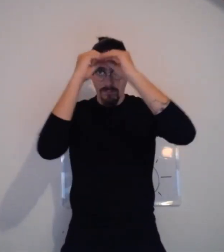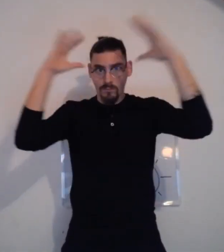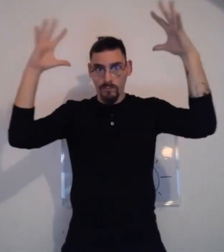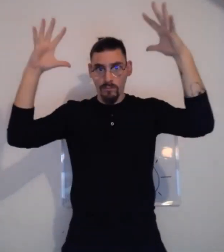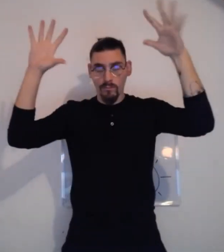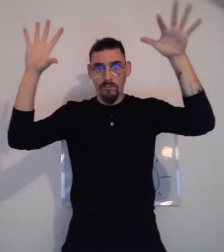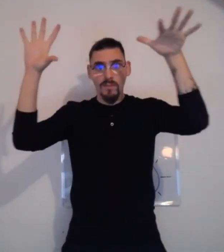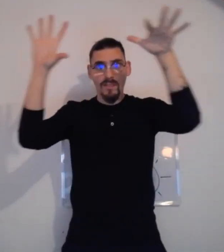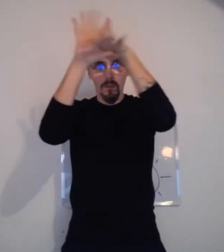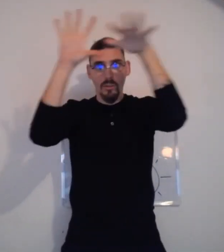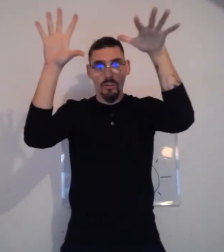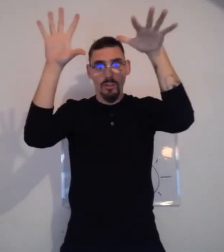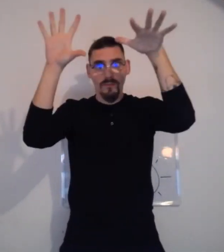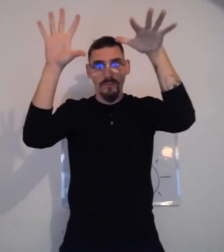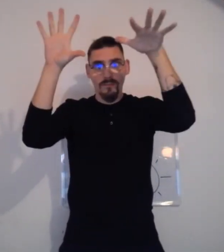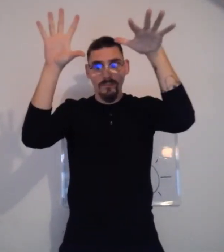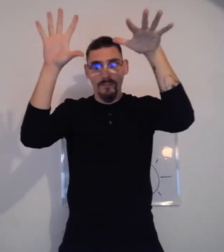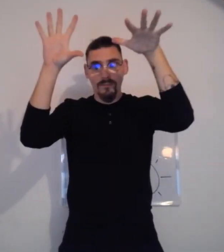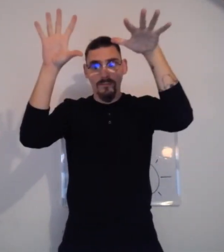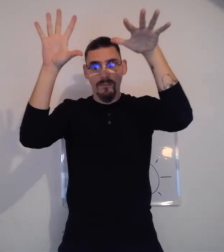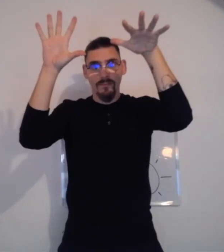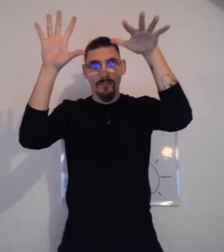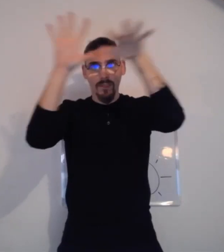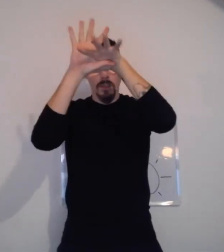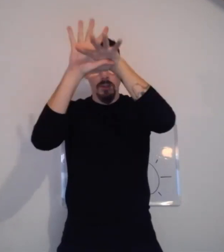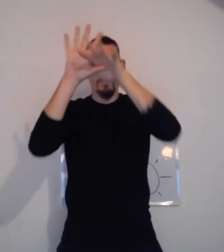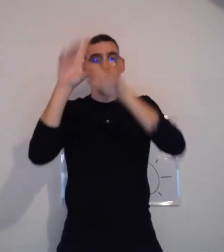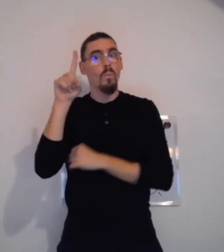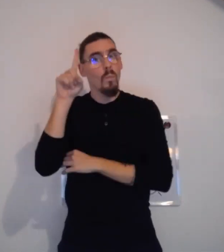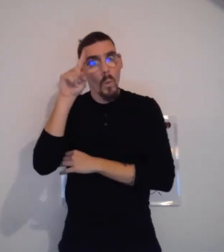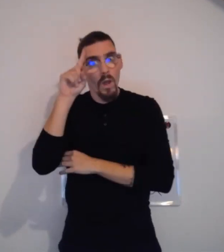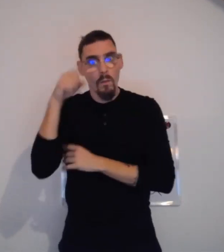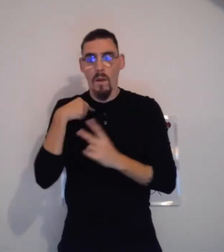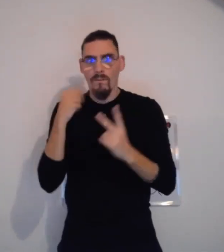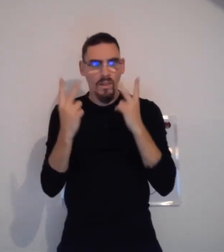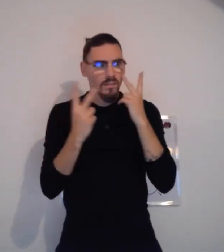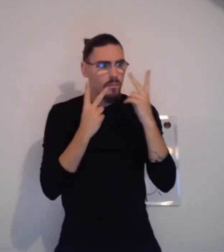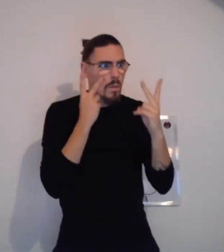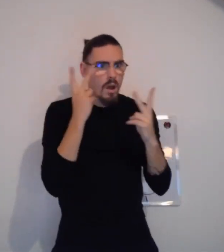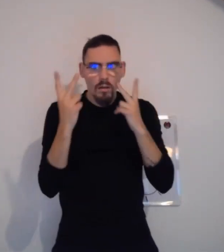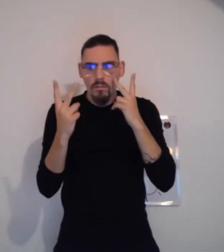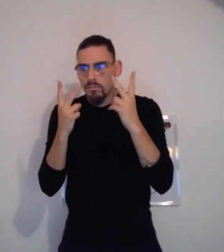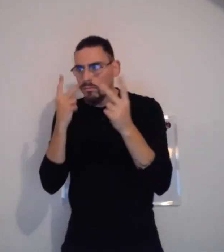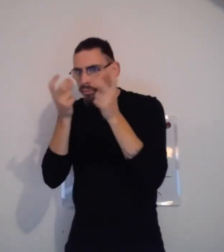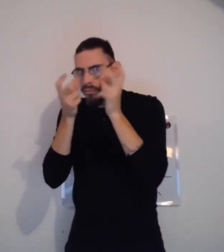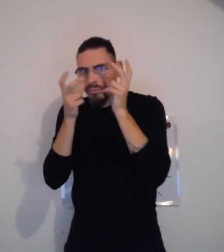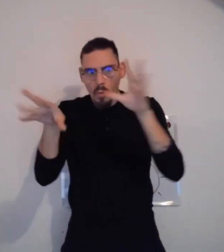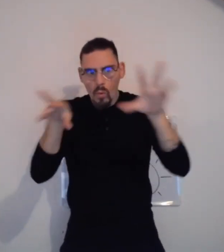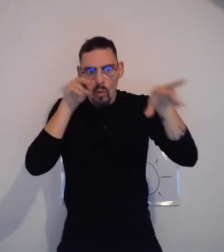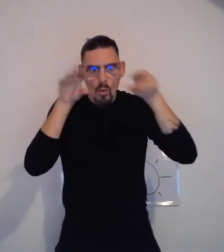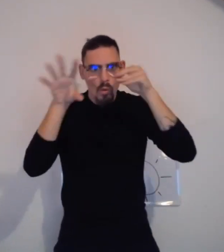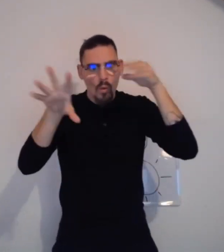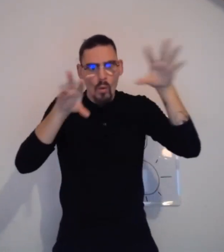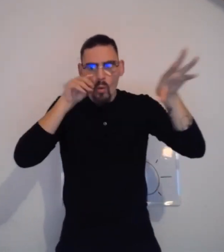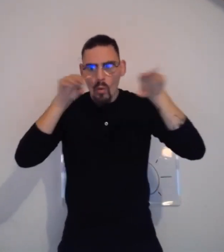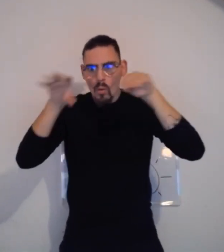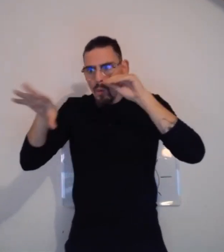reçoit ce mot, eh bien c'est l'imaginaire qui va jouer. On aura des images. Puisque finalement, nous sommes tellement